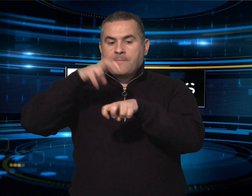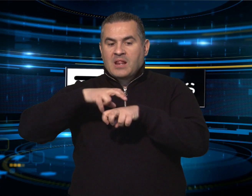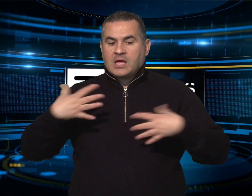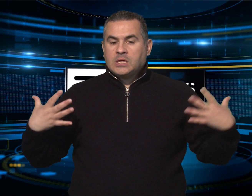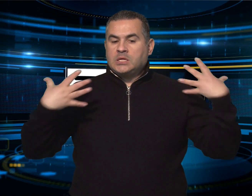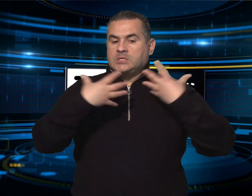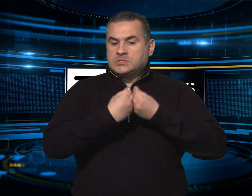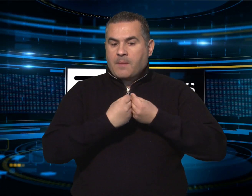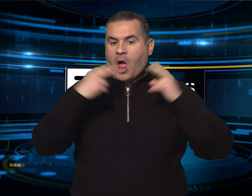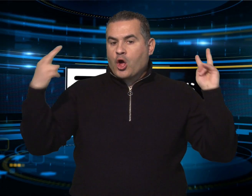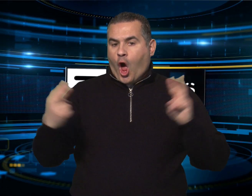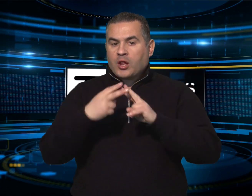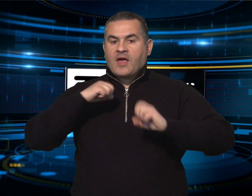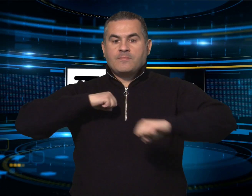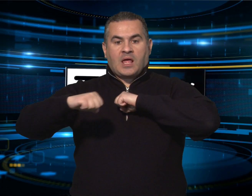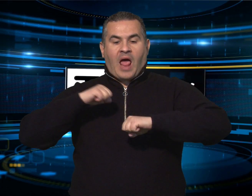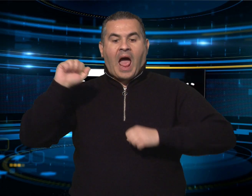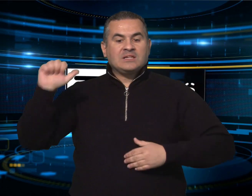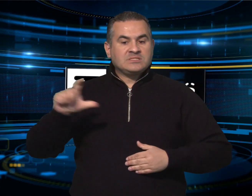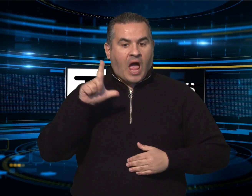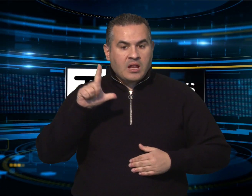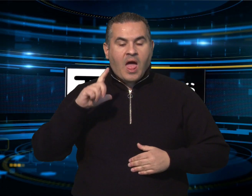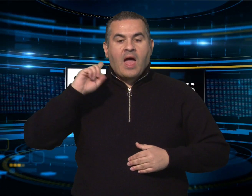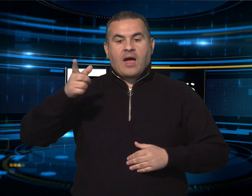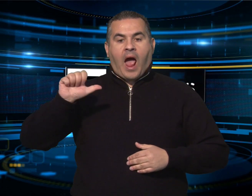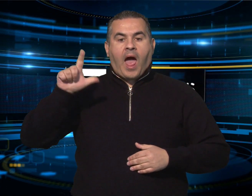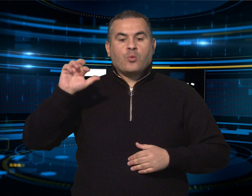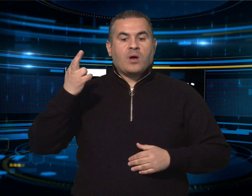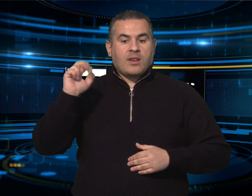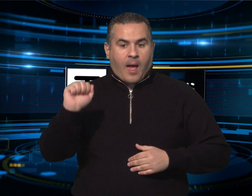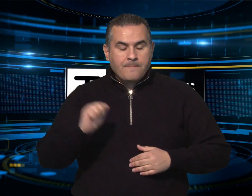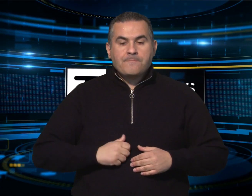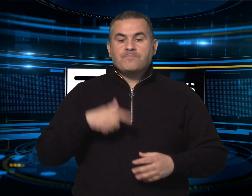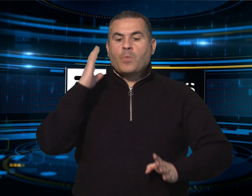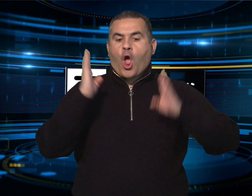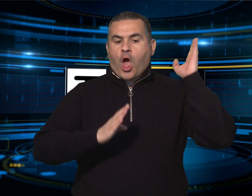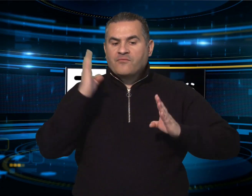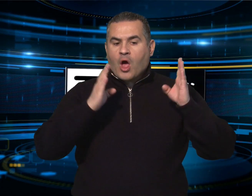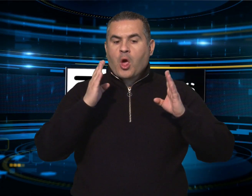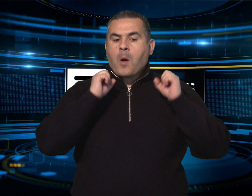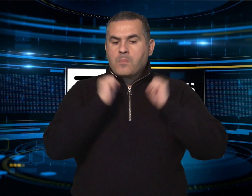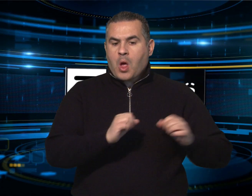di ieri davanti alla sede dell'AO di Sassari e la tappa nel pomeriggio ad Alghero, la mobilitazione è sbarcata in Gallura.